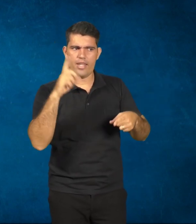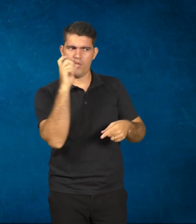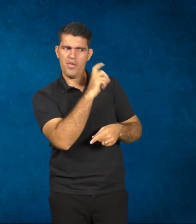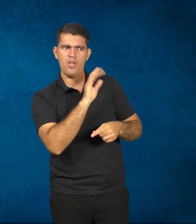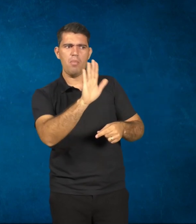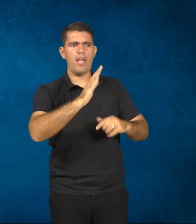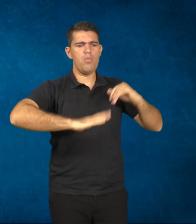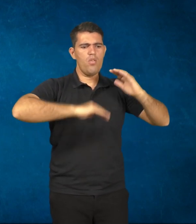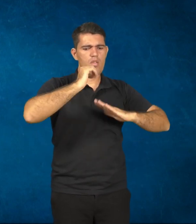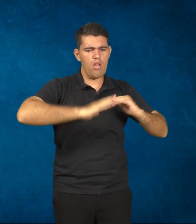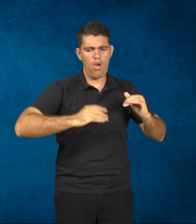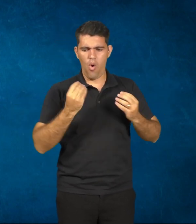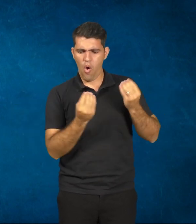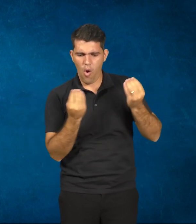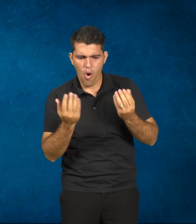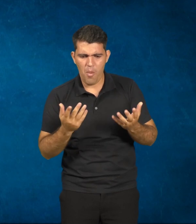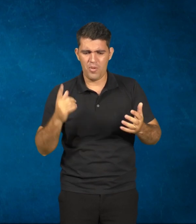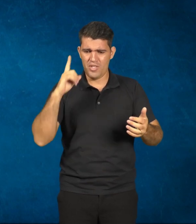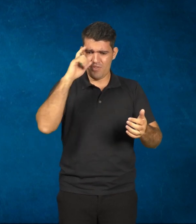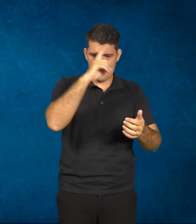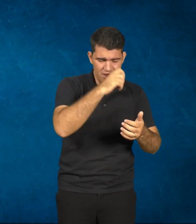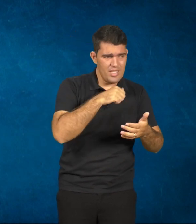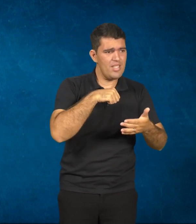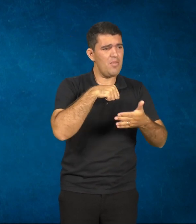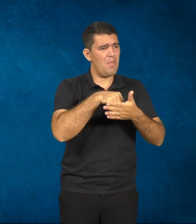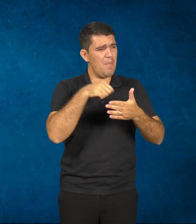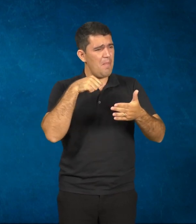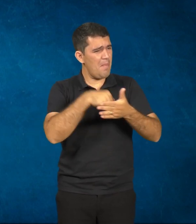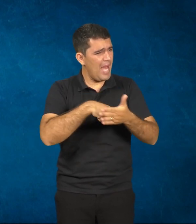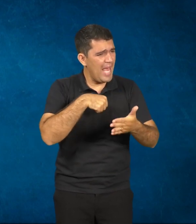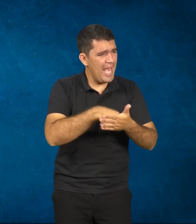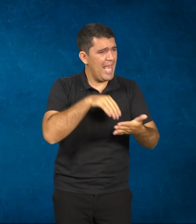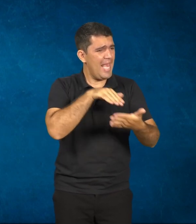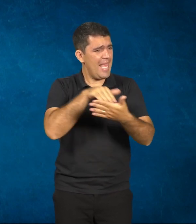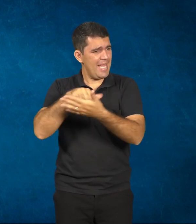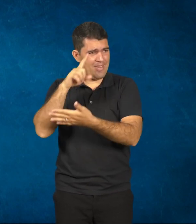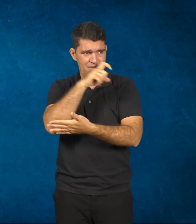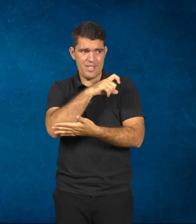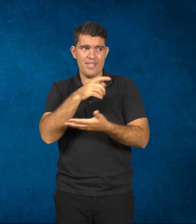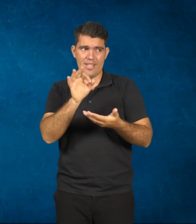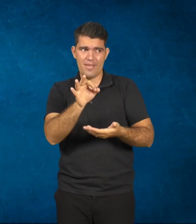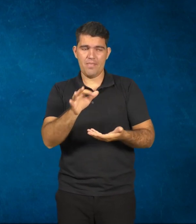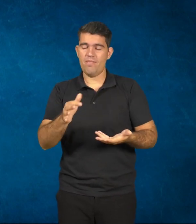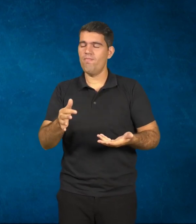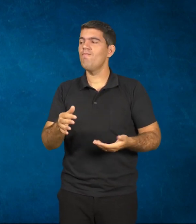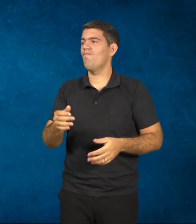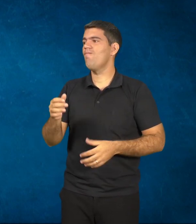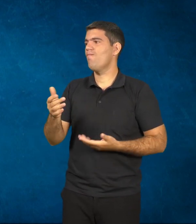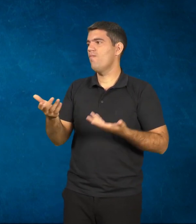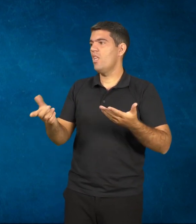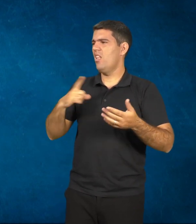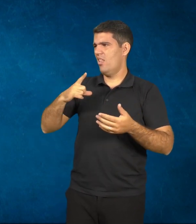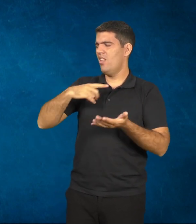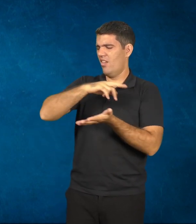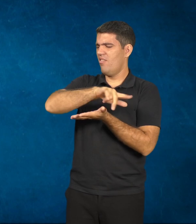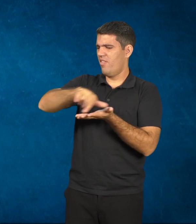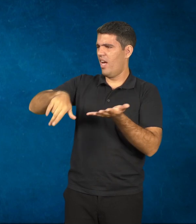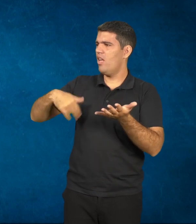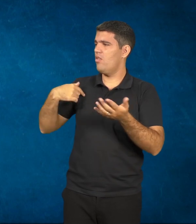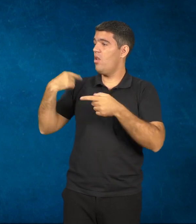saber. Como enfrentar essa grande resistência? É um conjunto de fatores, as políticas públicas